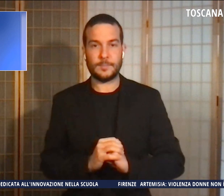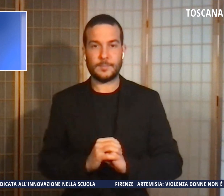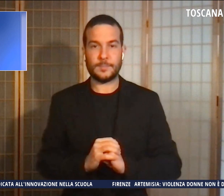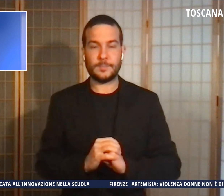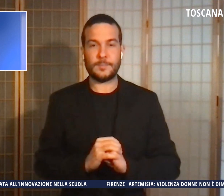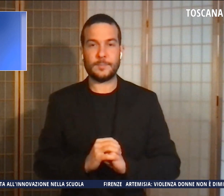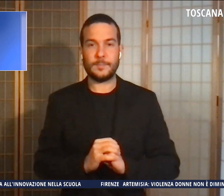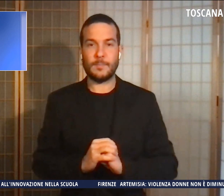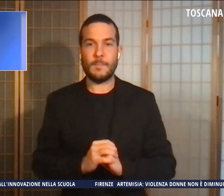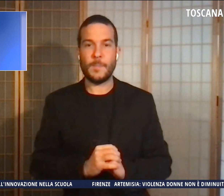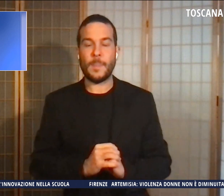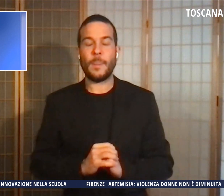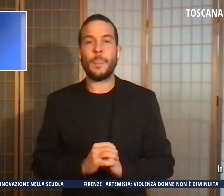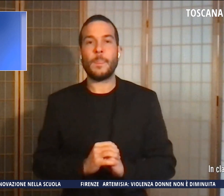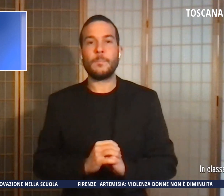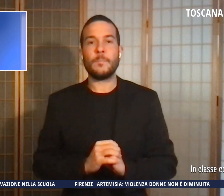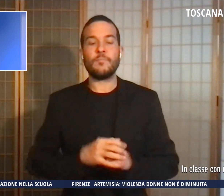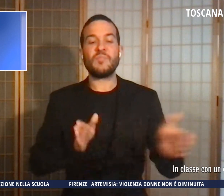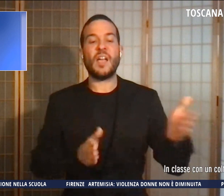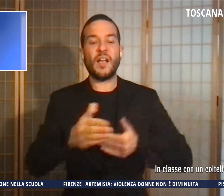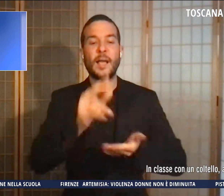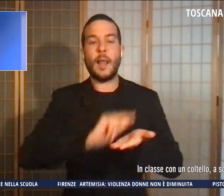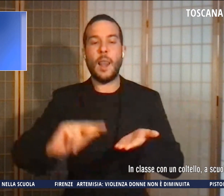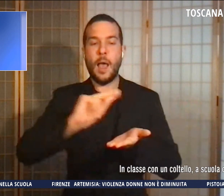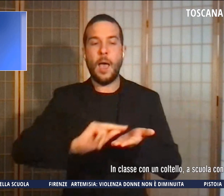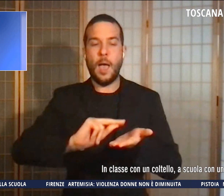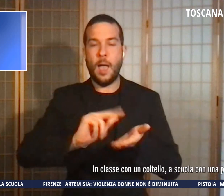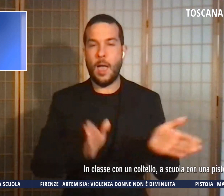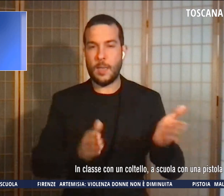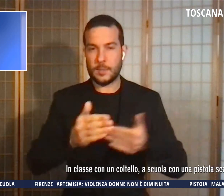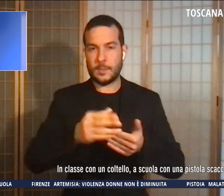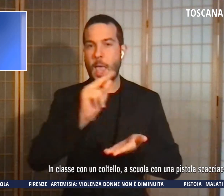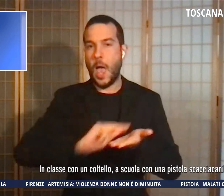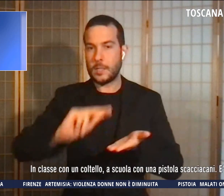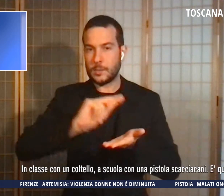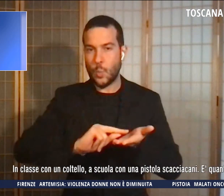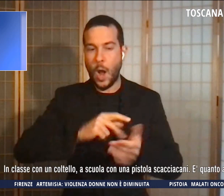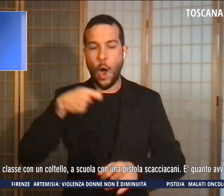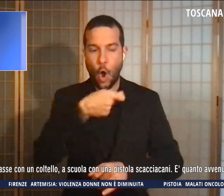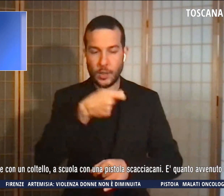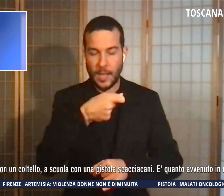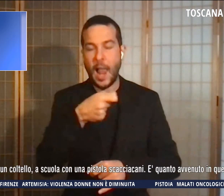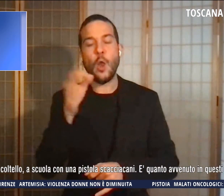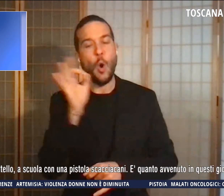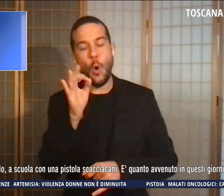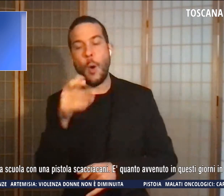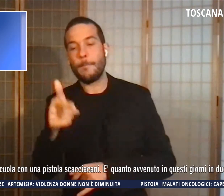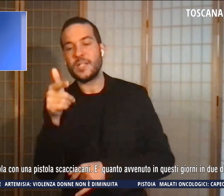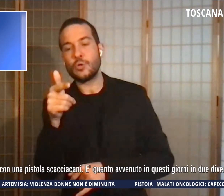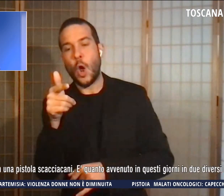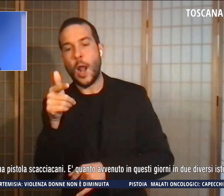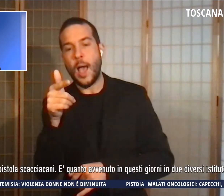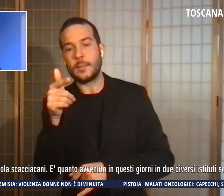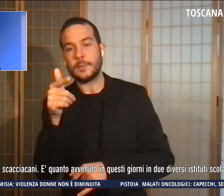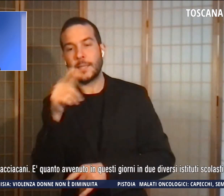in classe con un coltello a scuola con una pistola scacciacani è quanto avvenuto